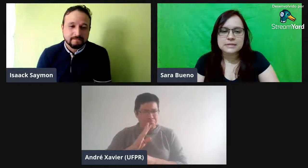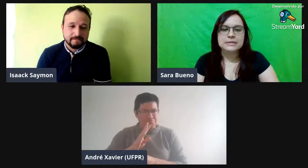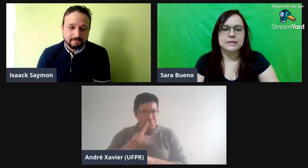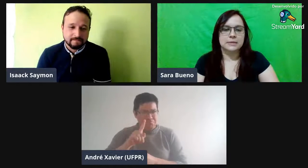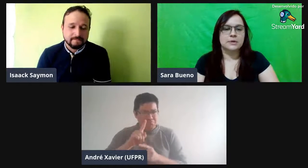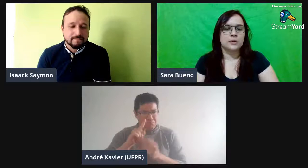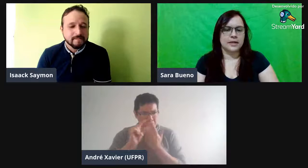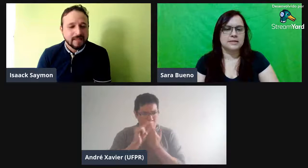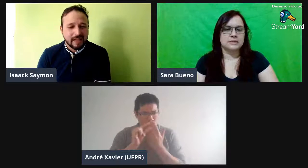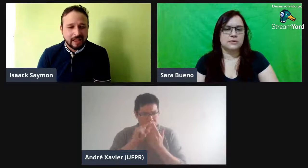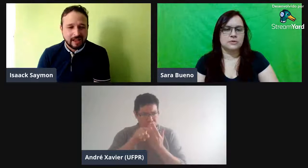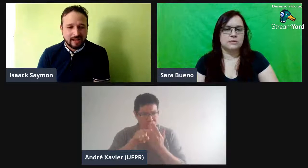Zymer, conhece esse autor?